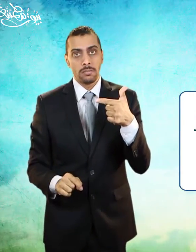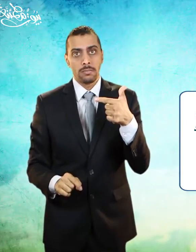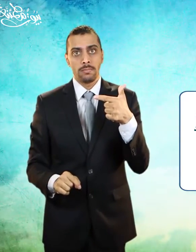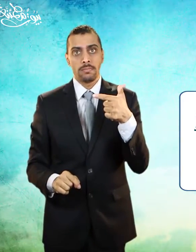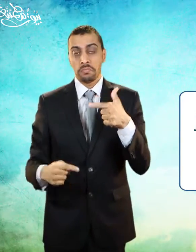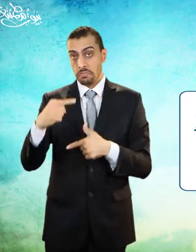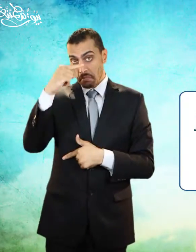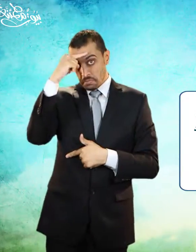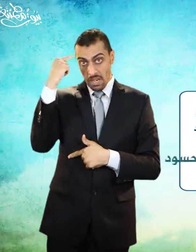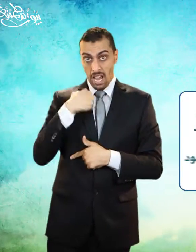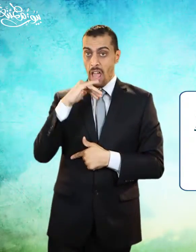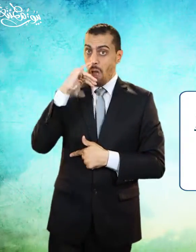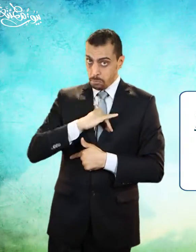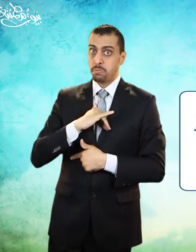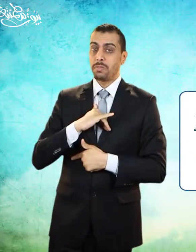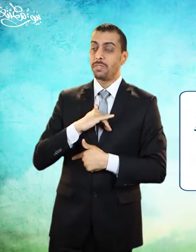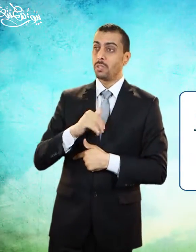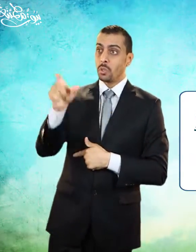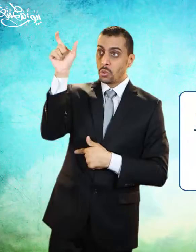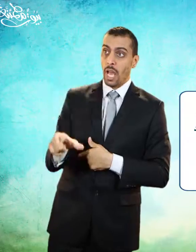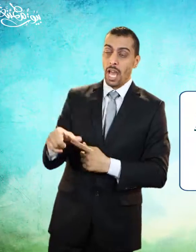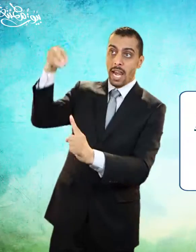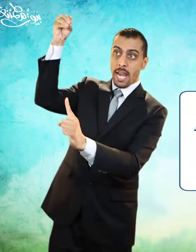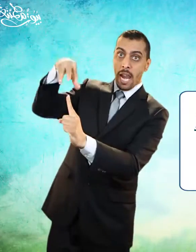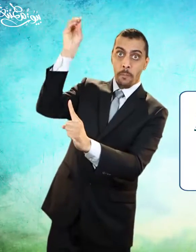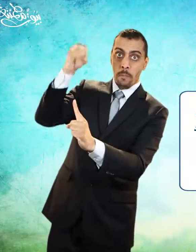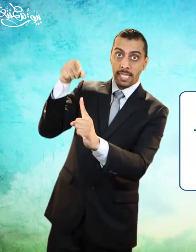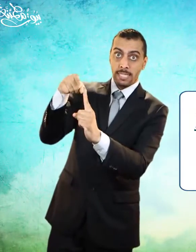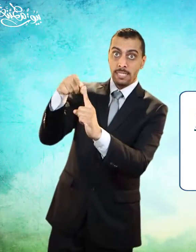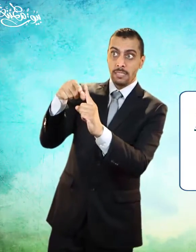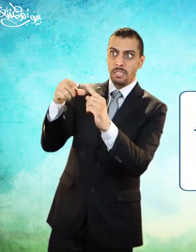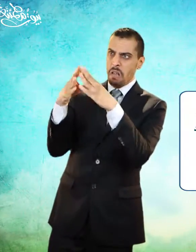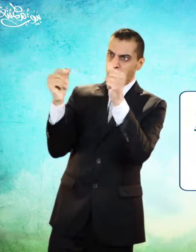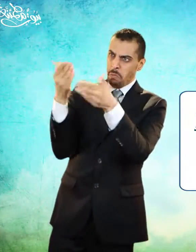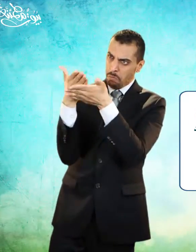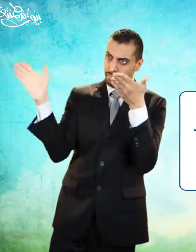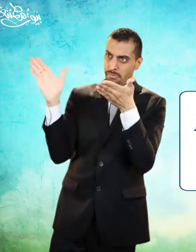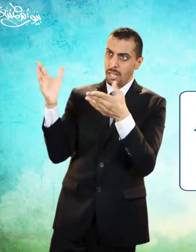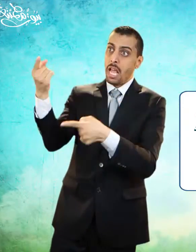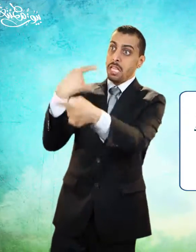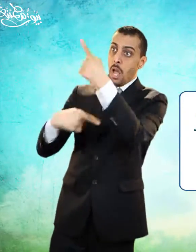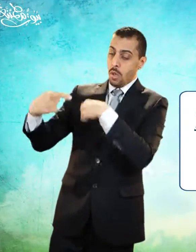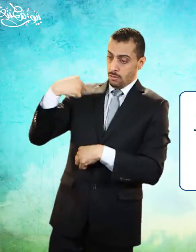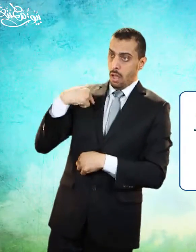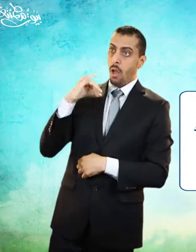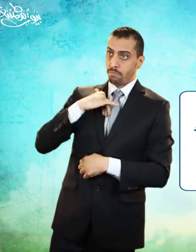أن يحب الحاسد زوال النعمة عن المحسود وتحولها